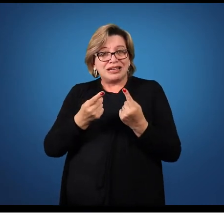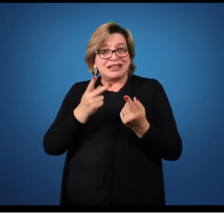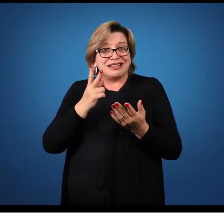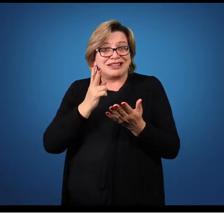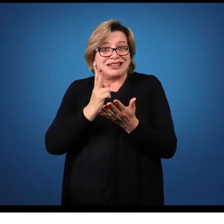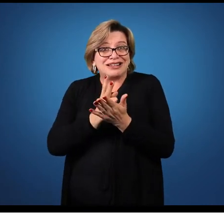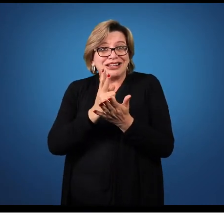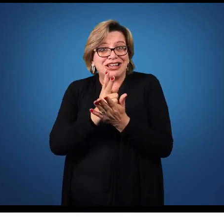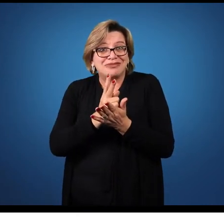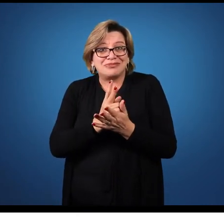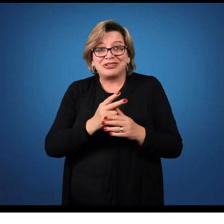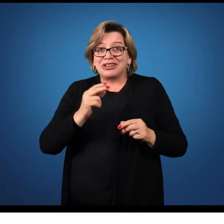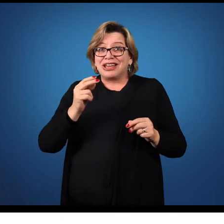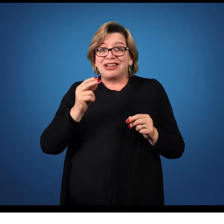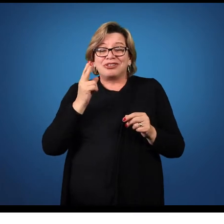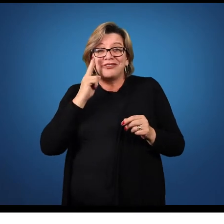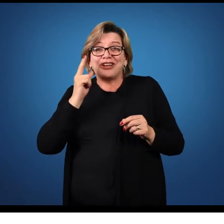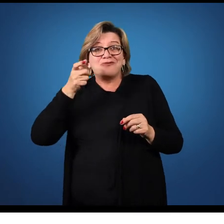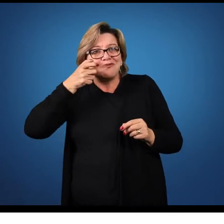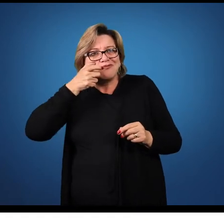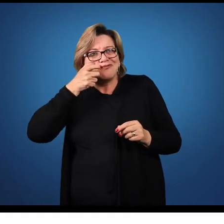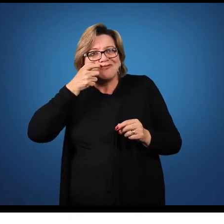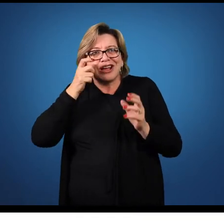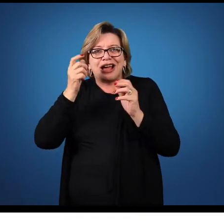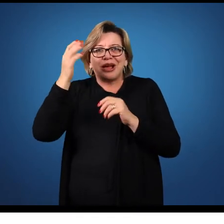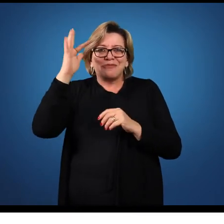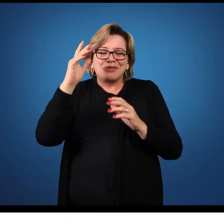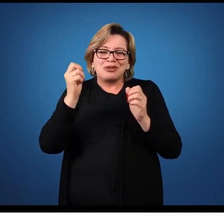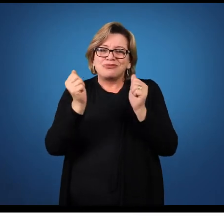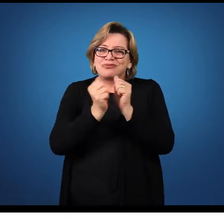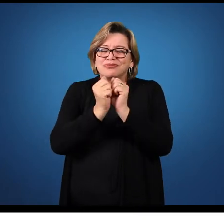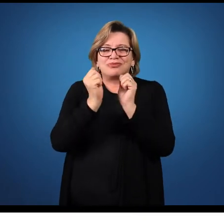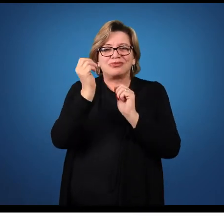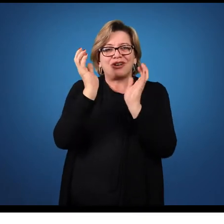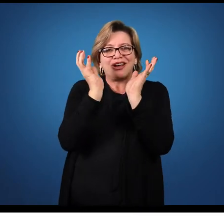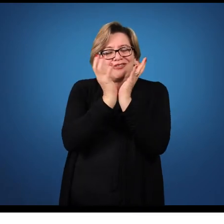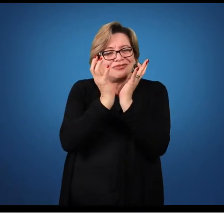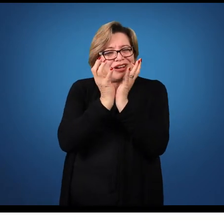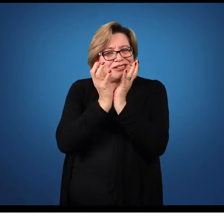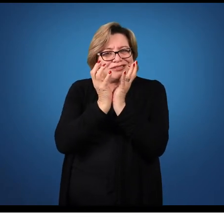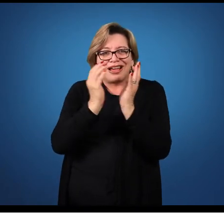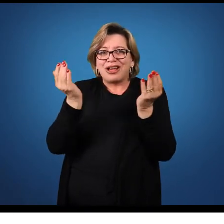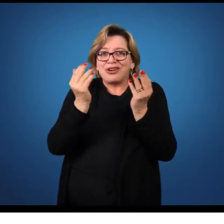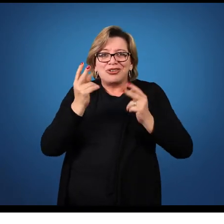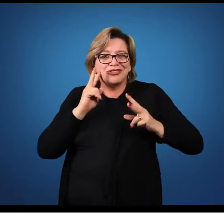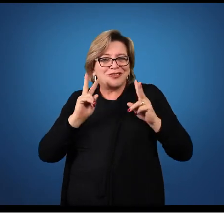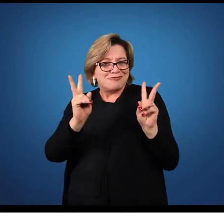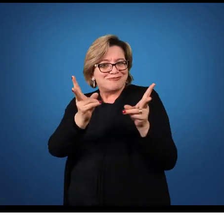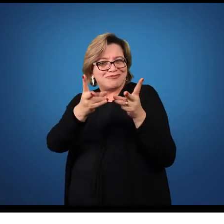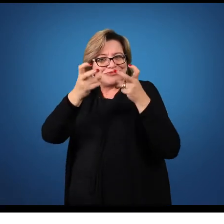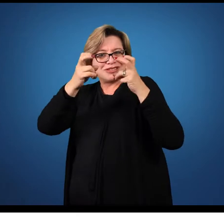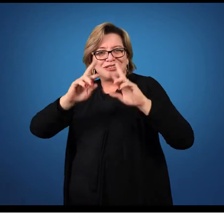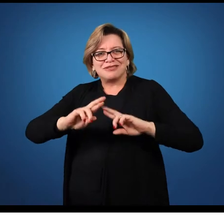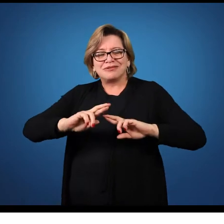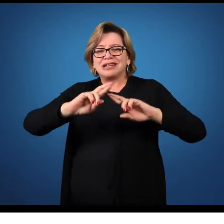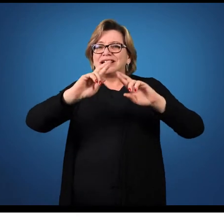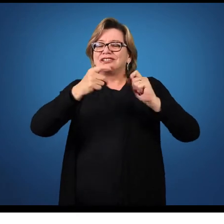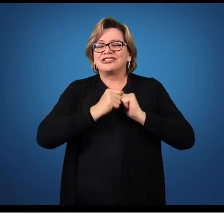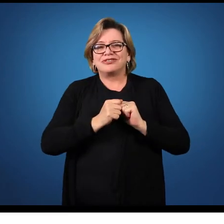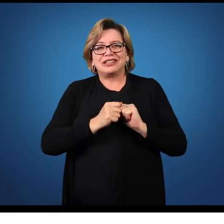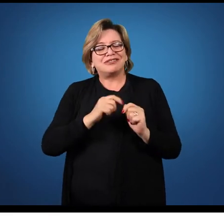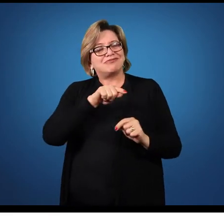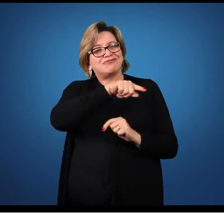moça com uma alface como você via antes. Ou seja, você precisa localizar trechos,